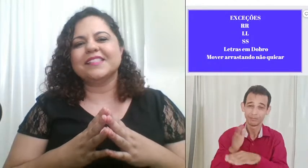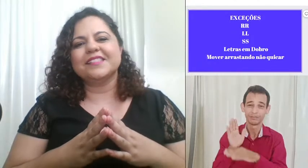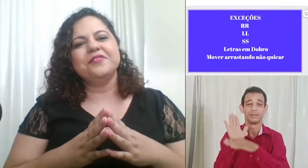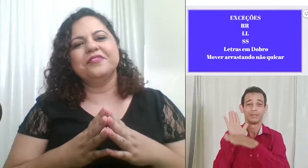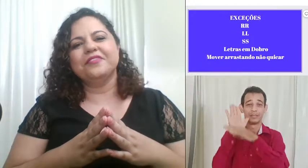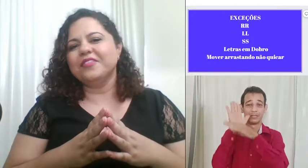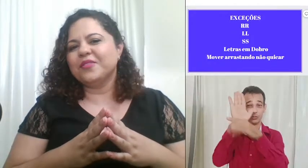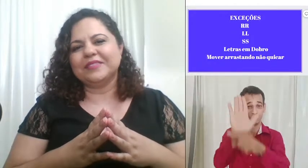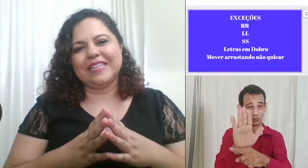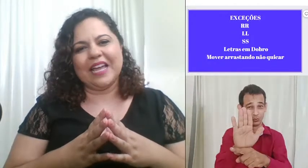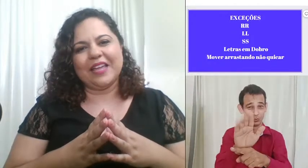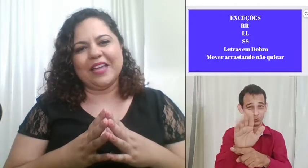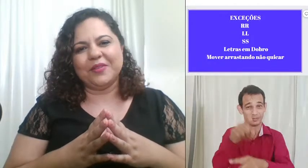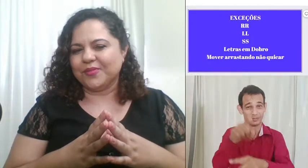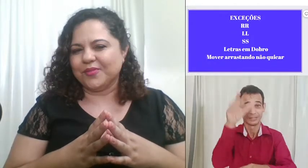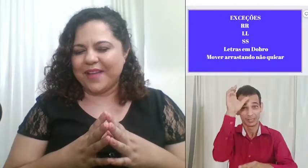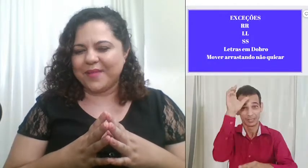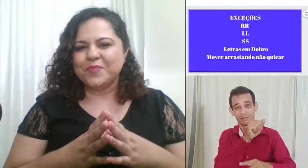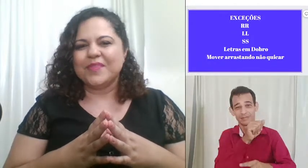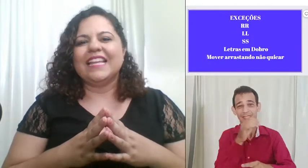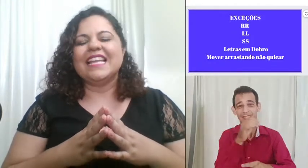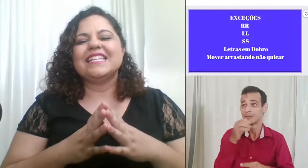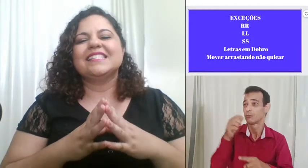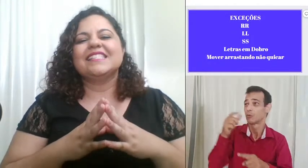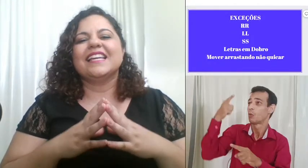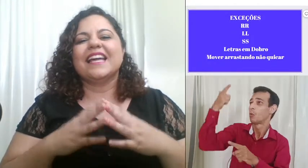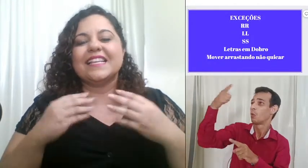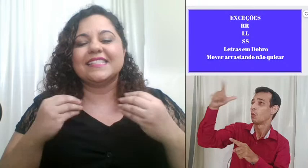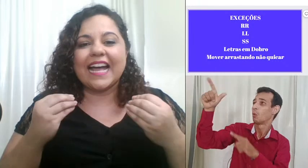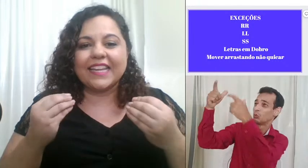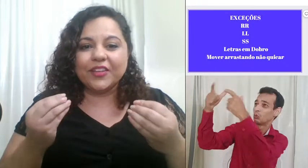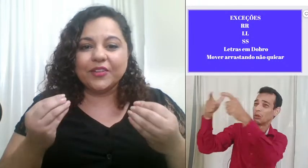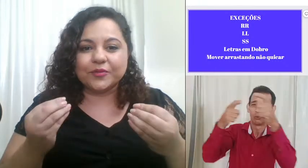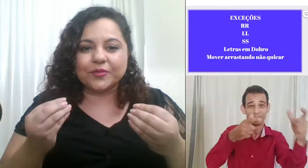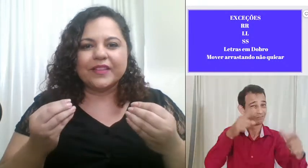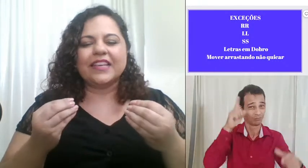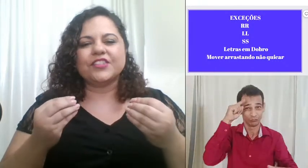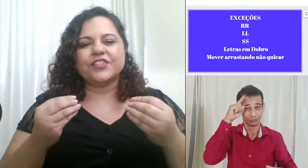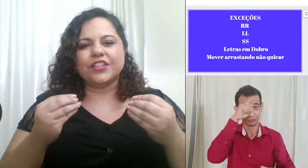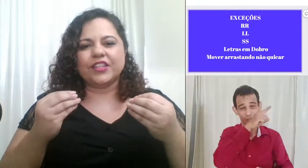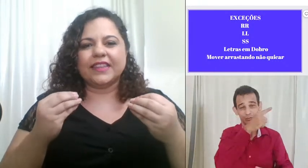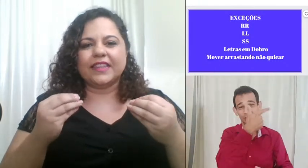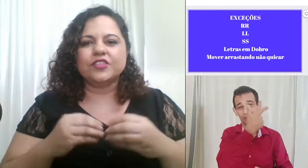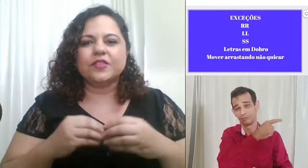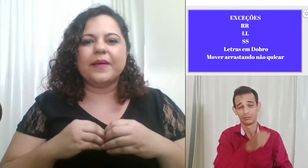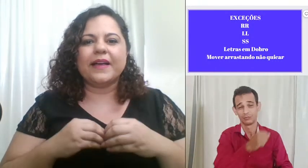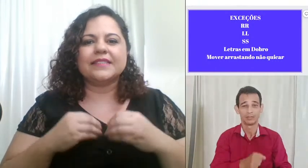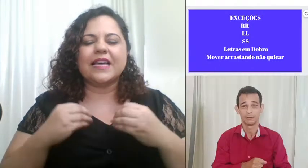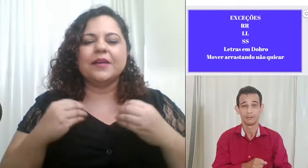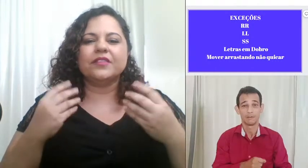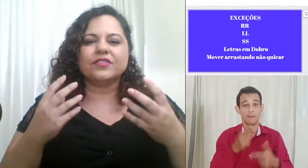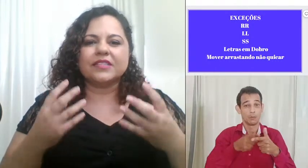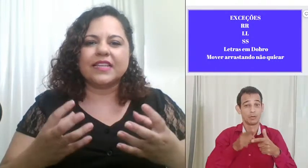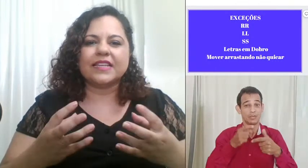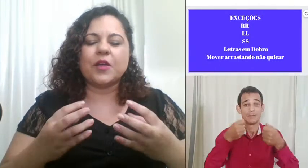não vão encontrar em outro lugar né esse esse carinho que a gente está tendo de passar para vocês né uma